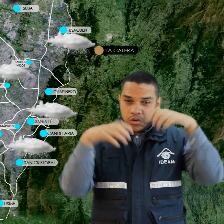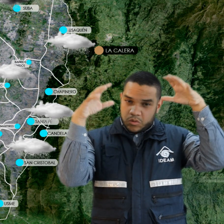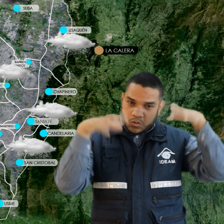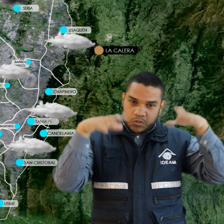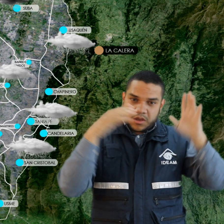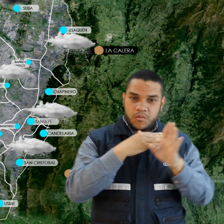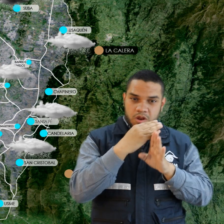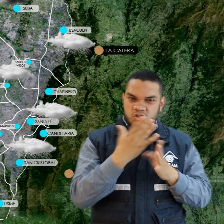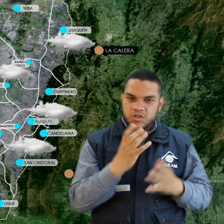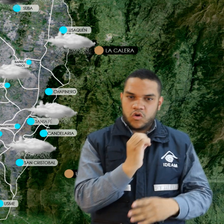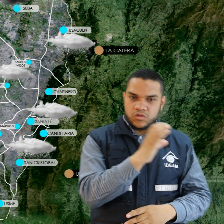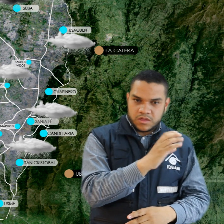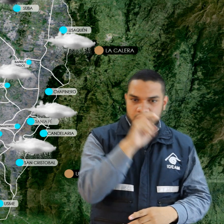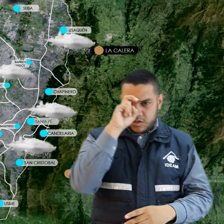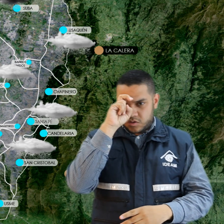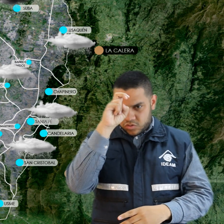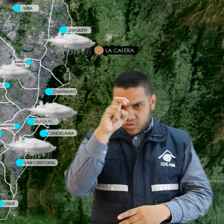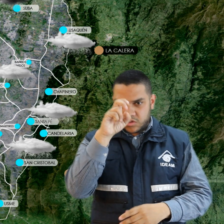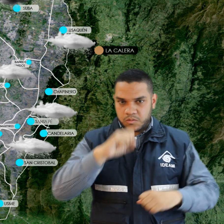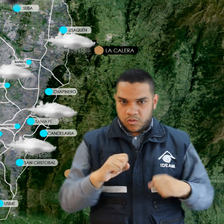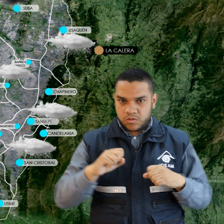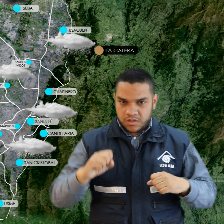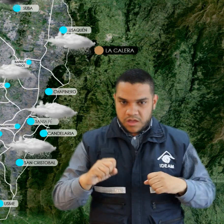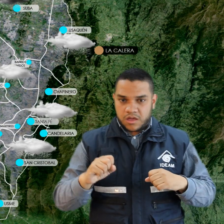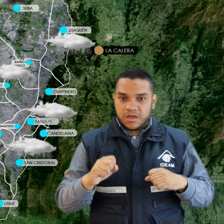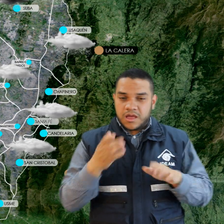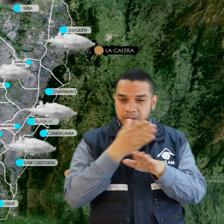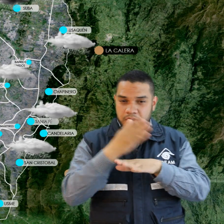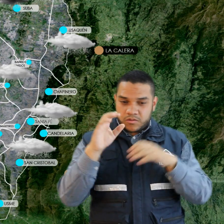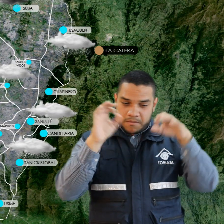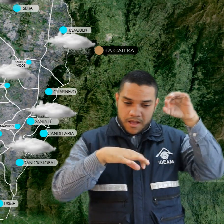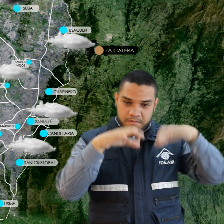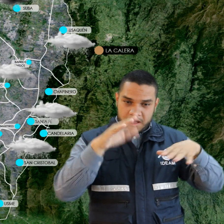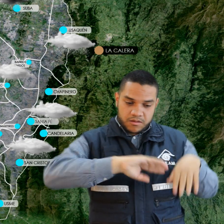hacia el occidente y norte de la ciudad y en la madrugada llovinas hacia los cerros orientales.